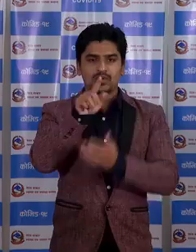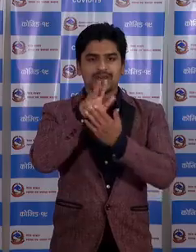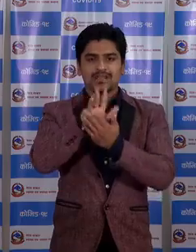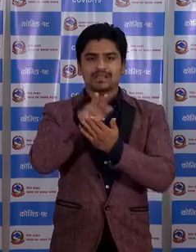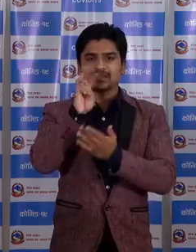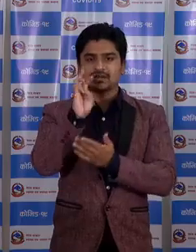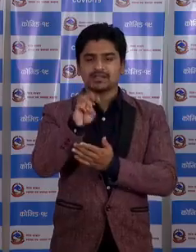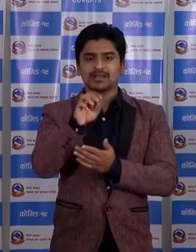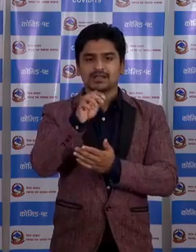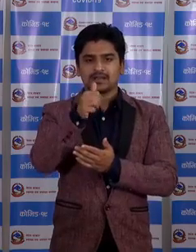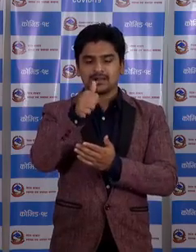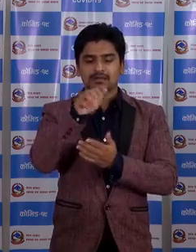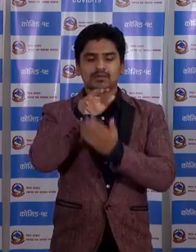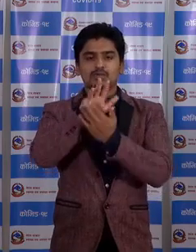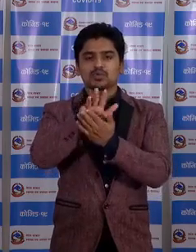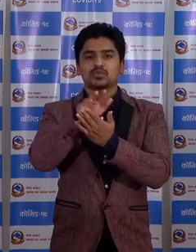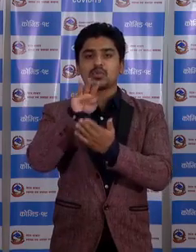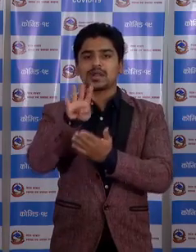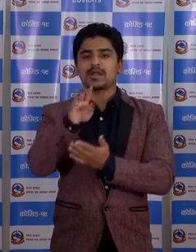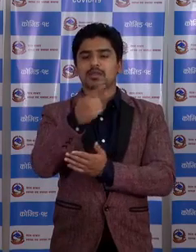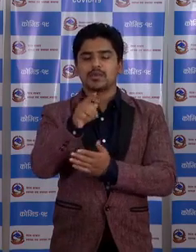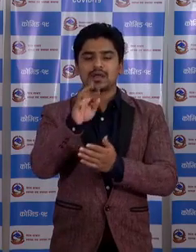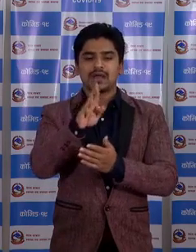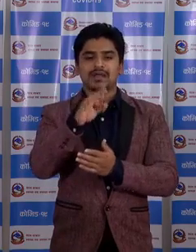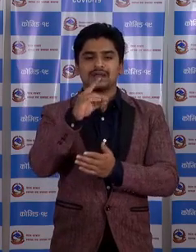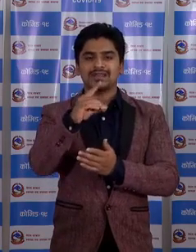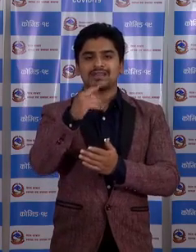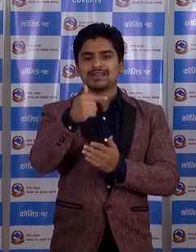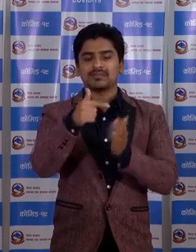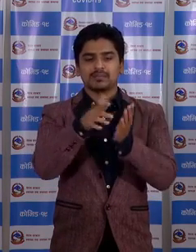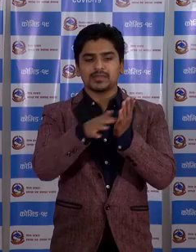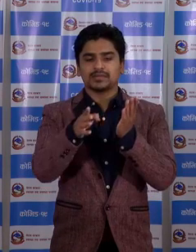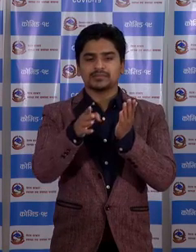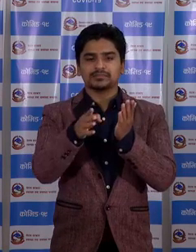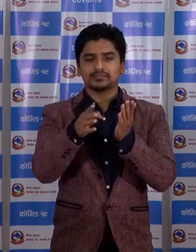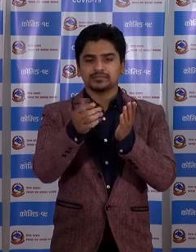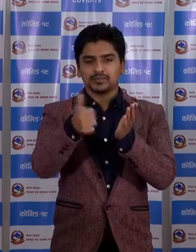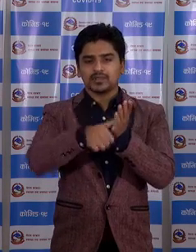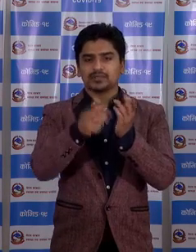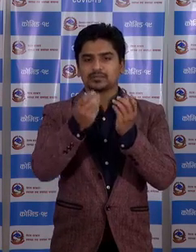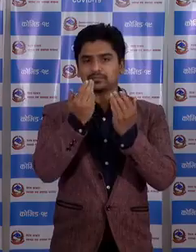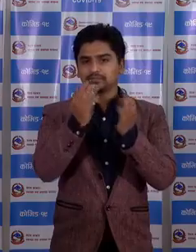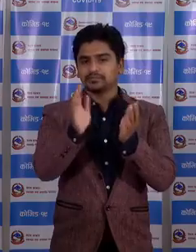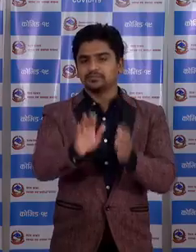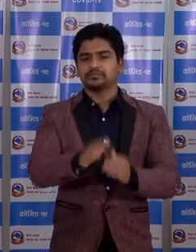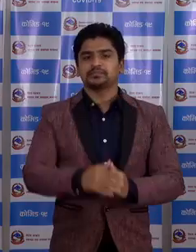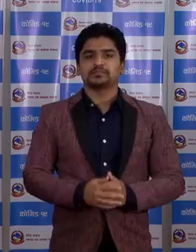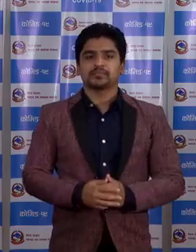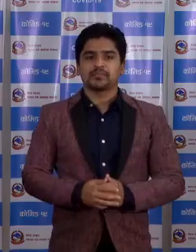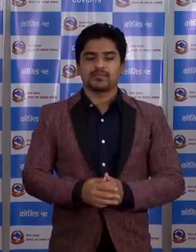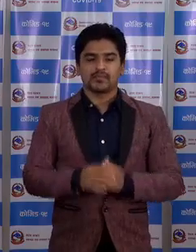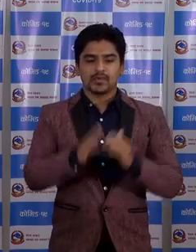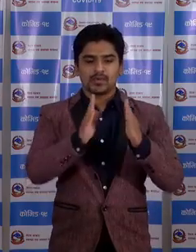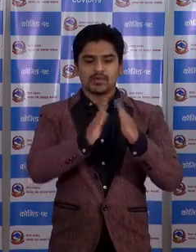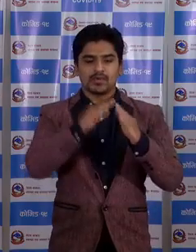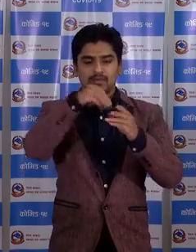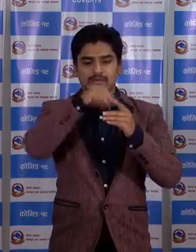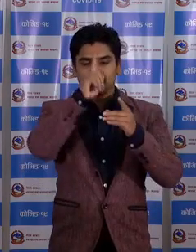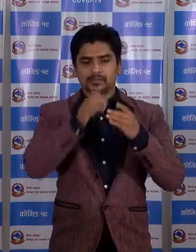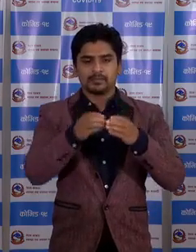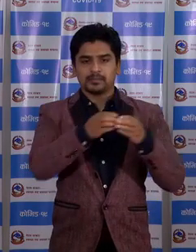,094 वटा आडेटी विदिवाट परिक्षेन हरु संपन्न वहेका छनुद्दे